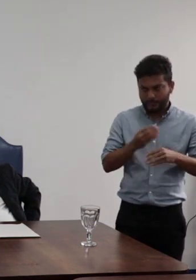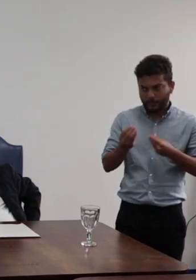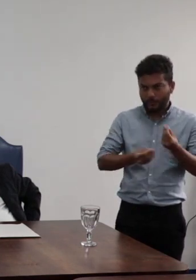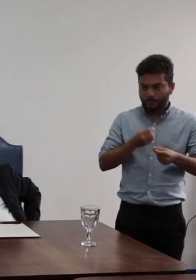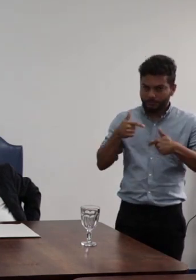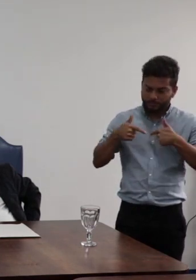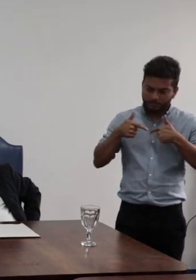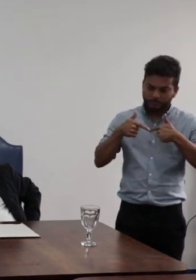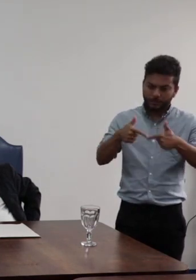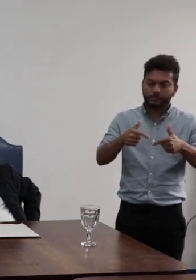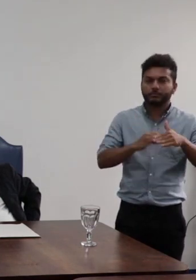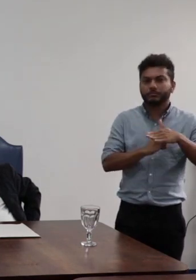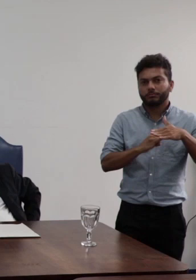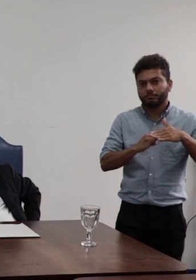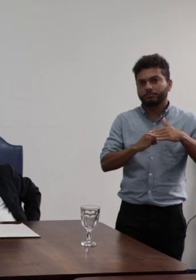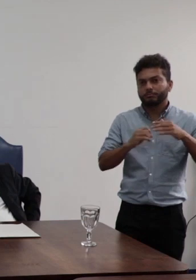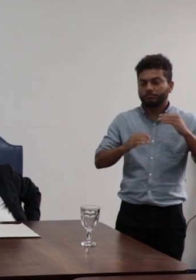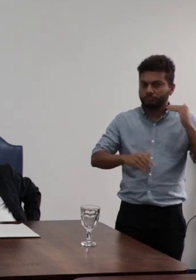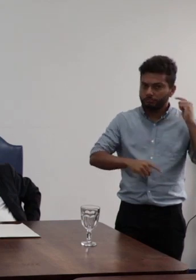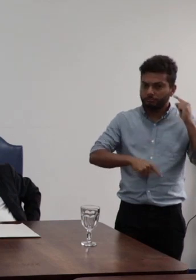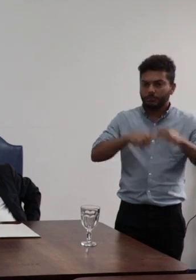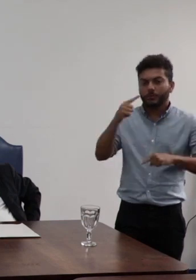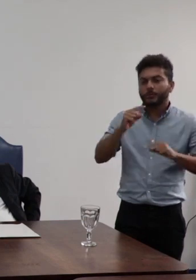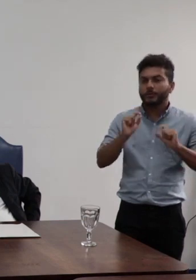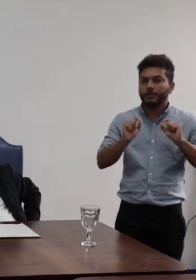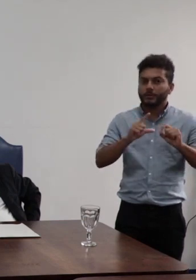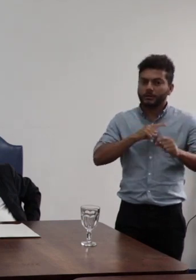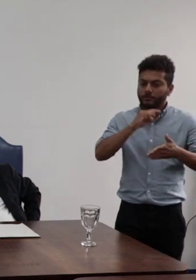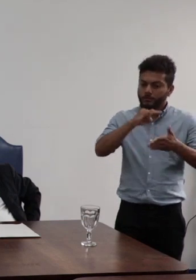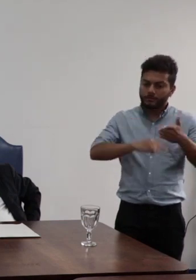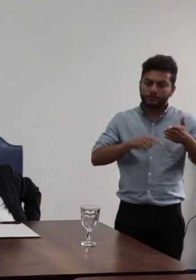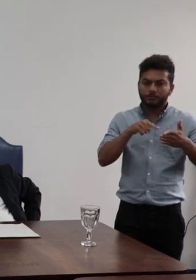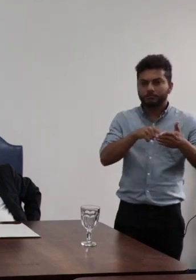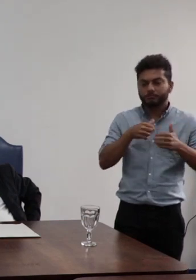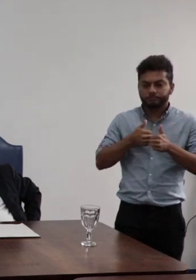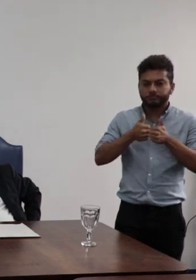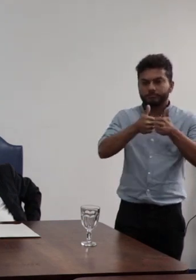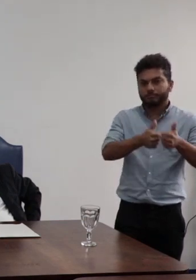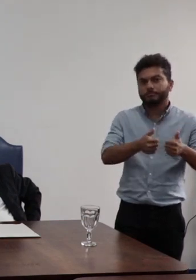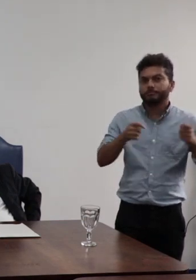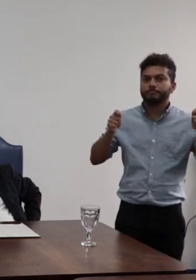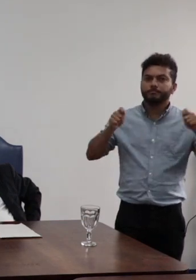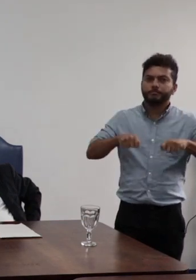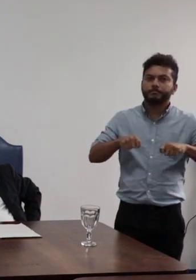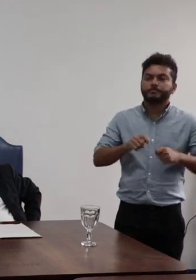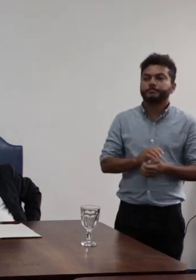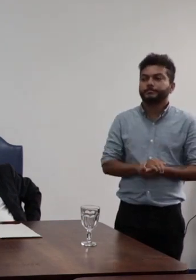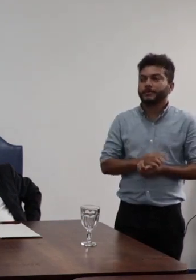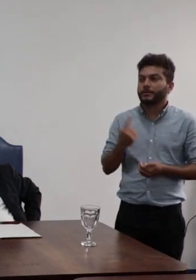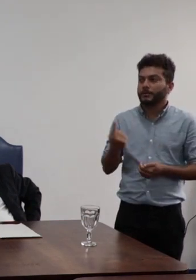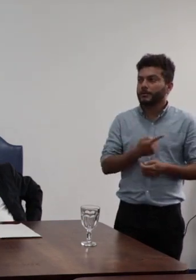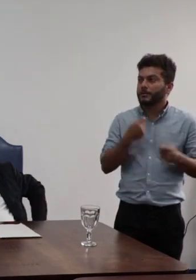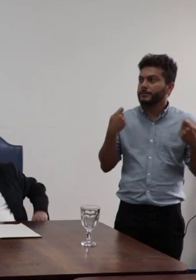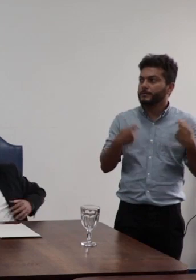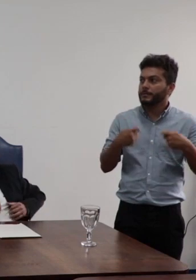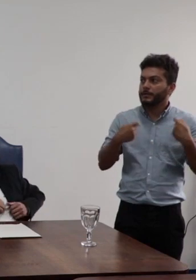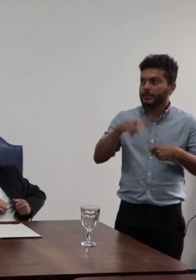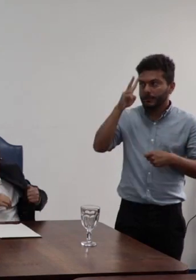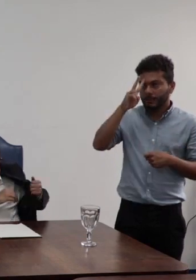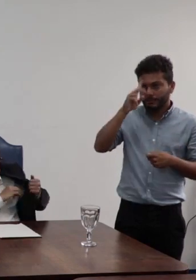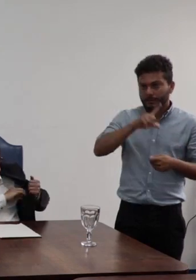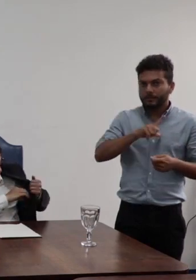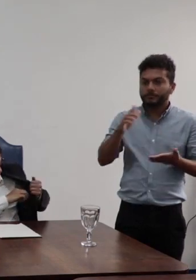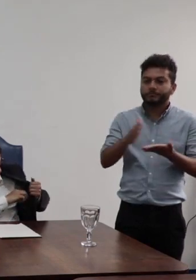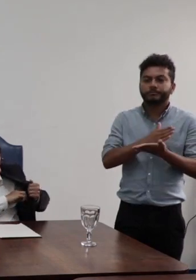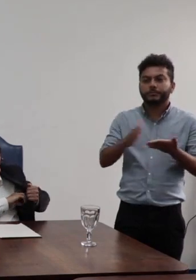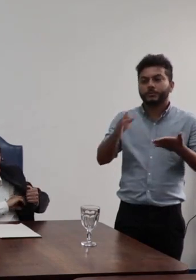caminhar da instituição tendo como norte esses instrumentos a gente precisa lembrar que gente tem alguns documentos